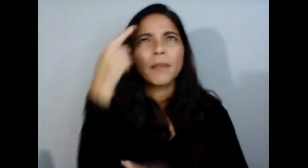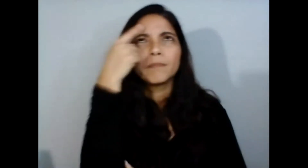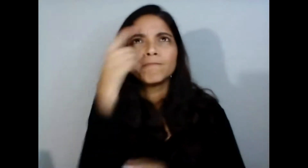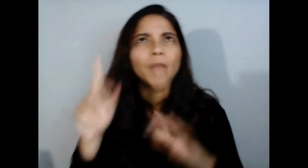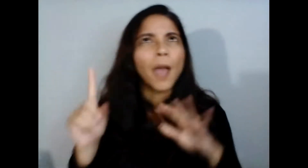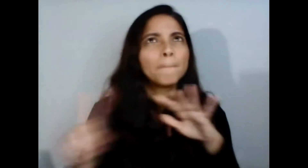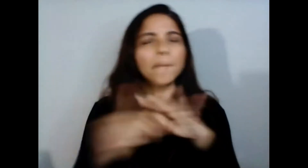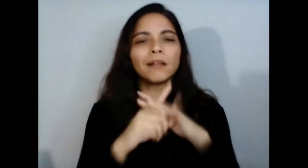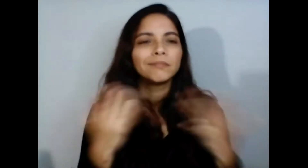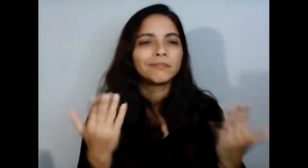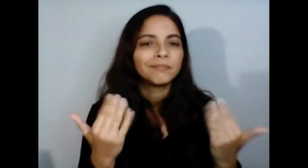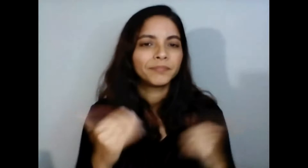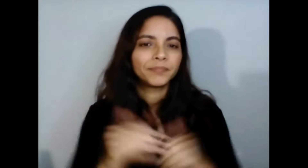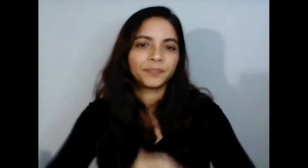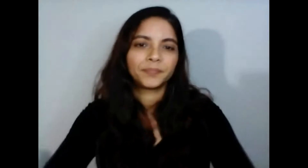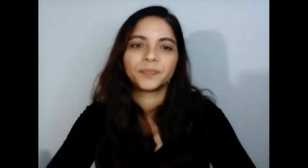al equipo